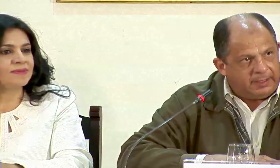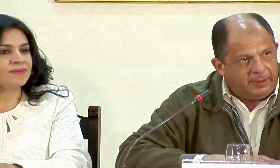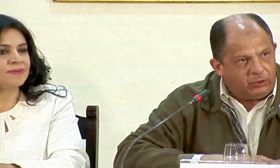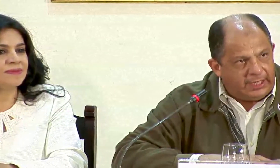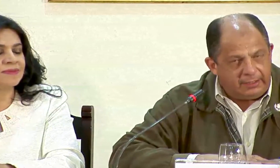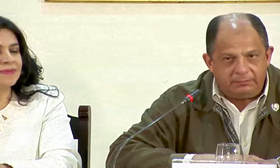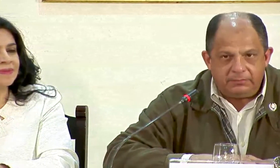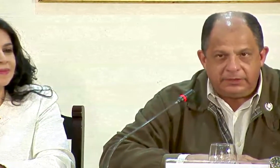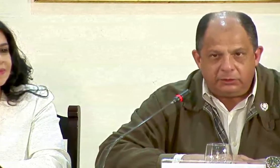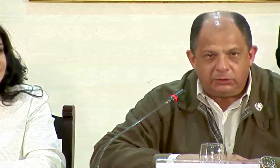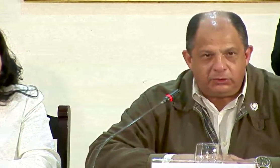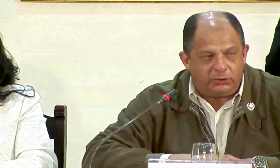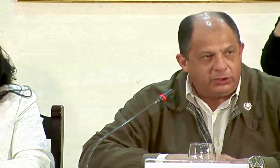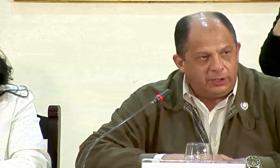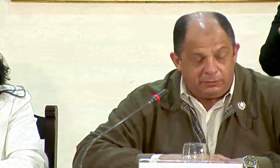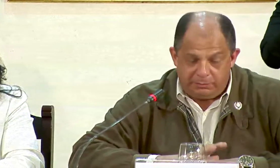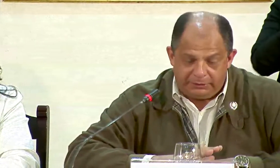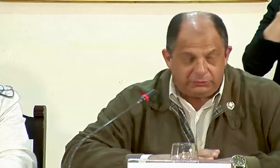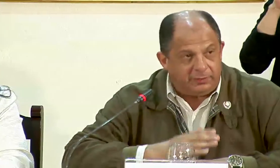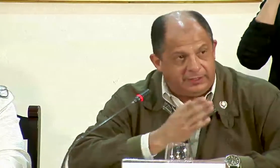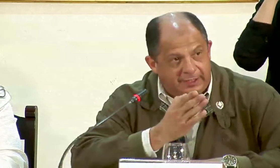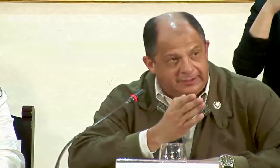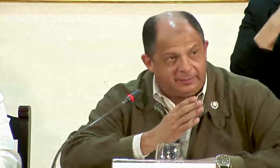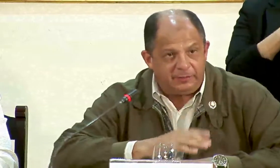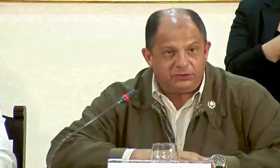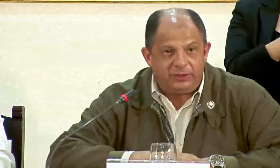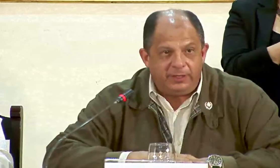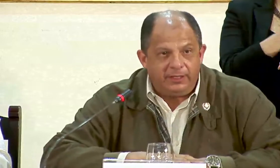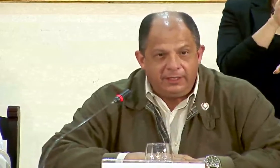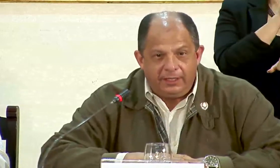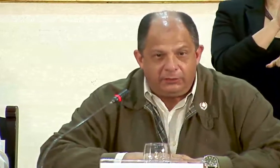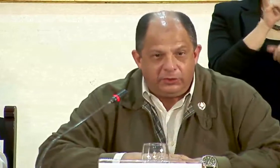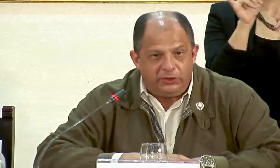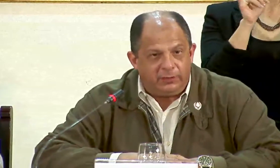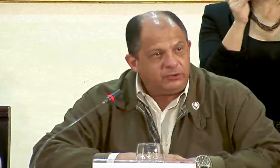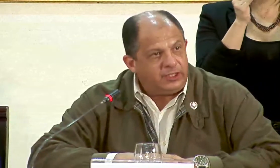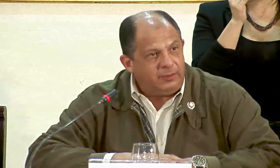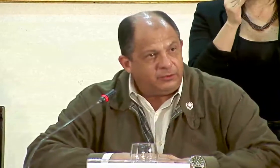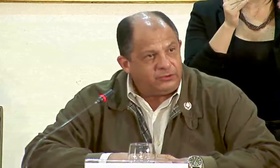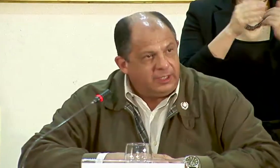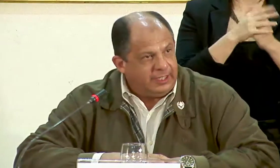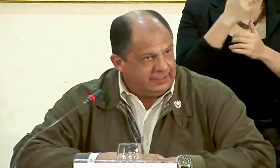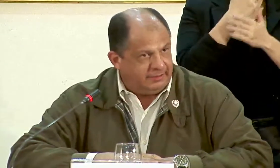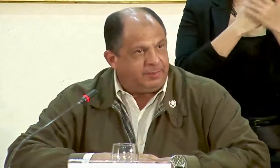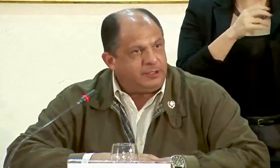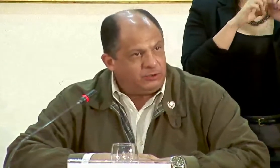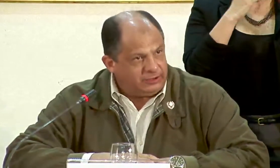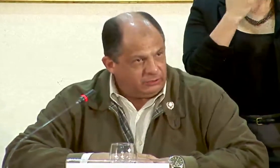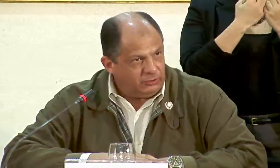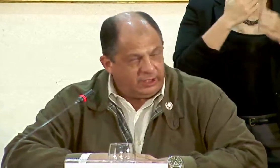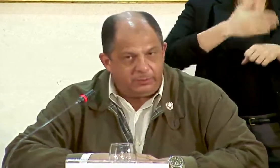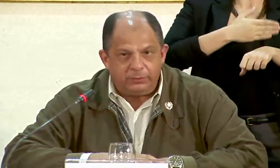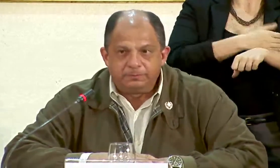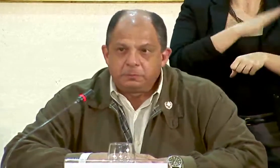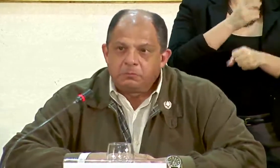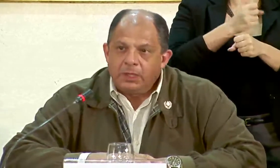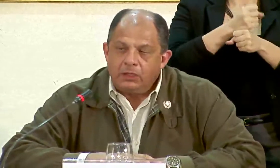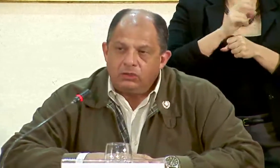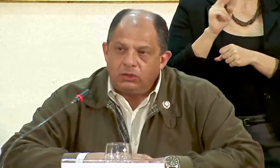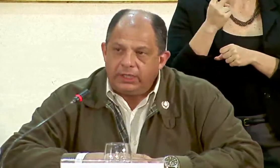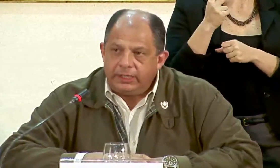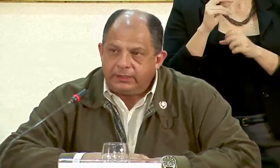para mejorar, siendo yo presuntamente en ese mismo símil el dueño de ambos equipos el desempeño del segundo equipo.